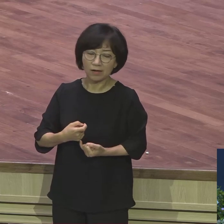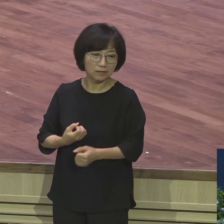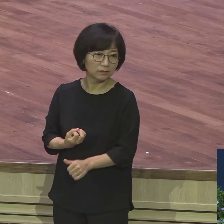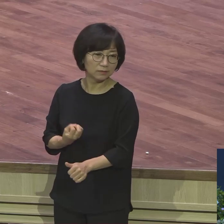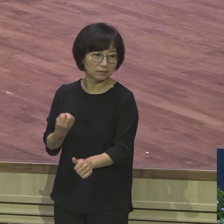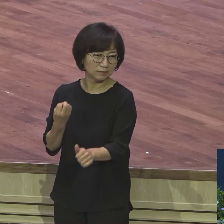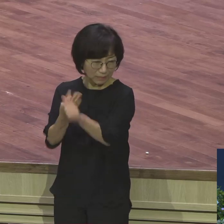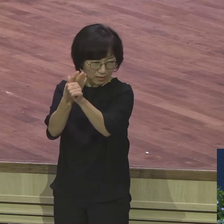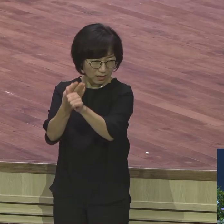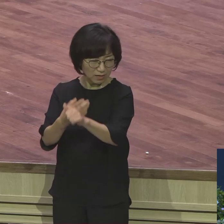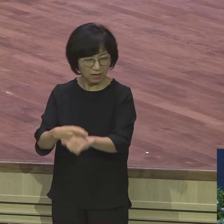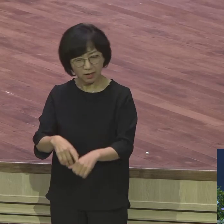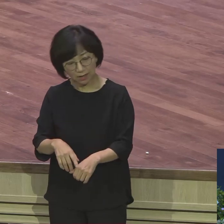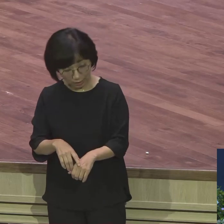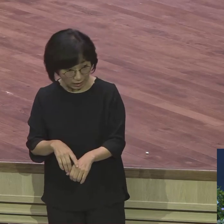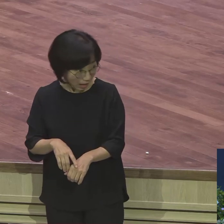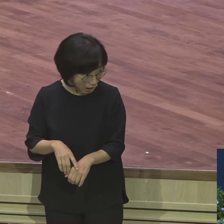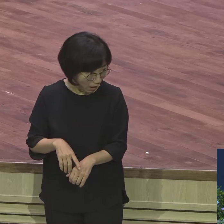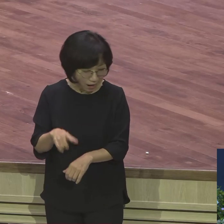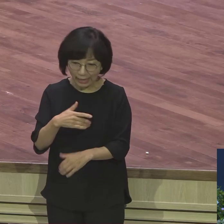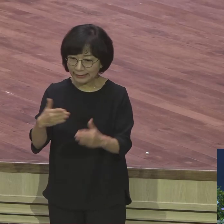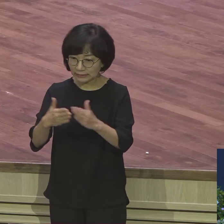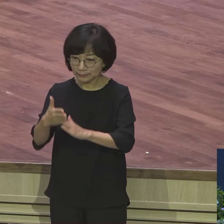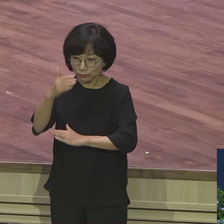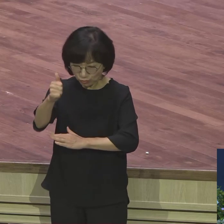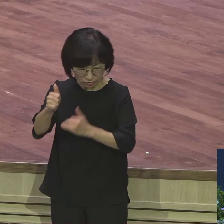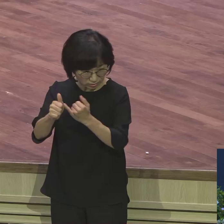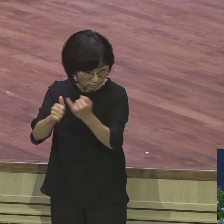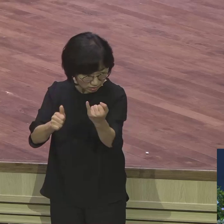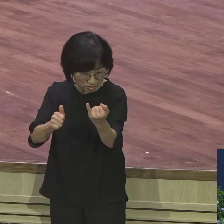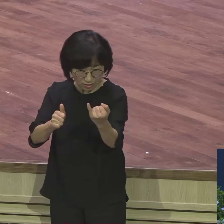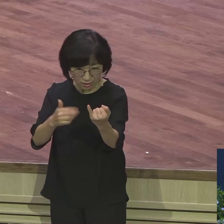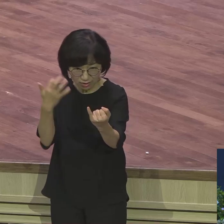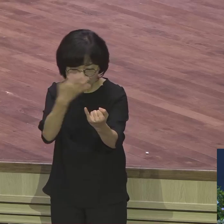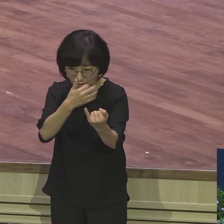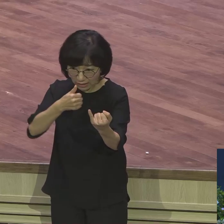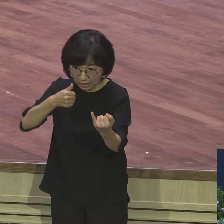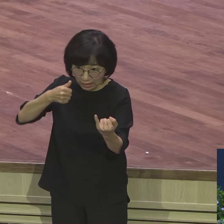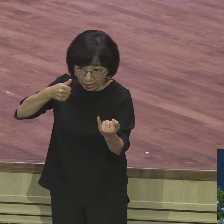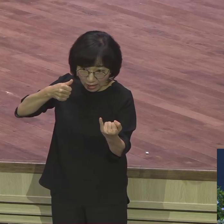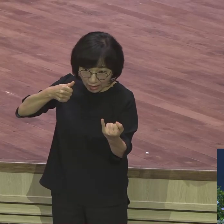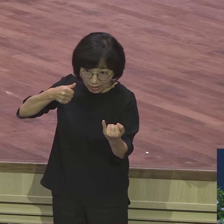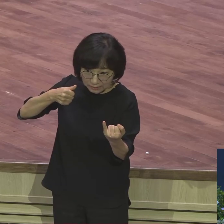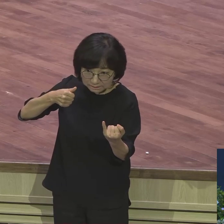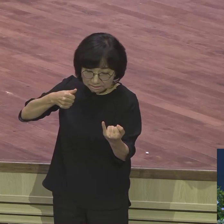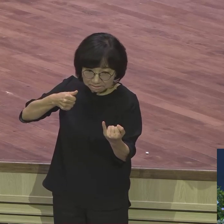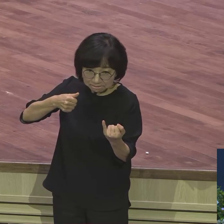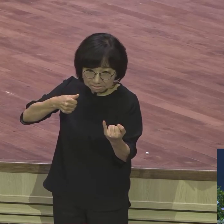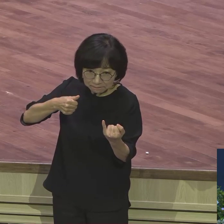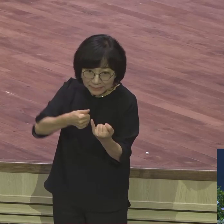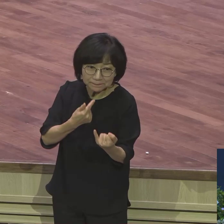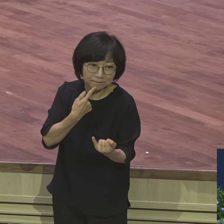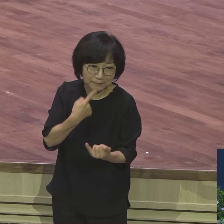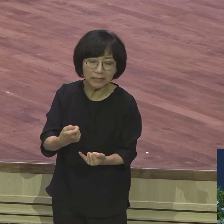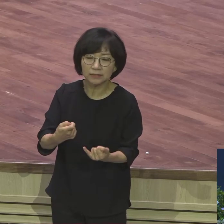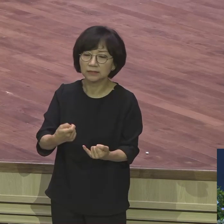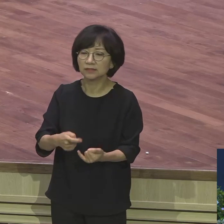상전의 아내를 범했거나 범하려고 범하려고 한 자는 어떻게 해요